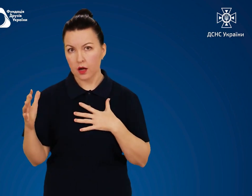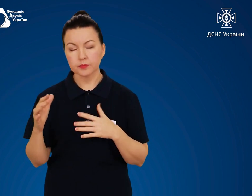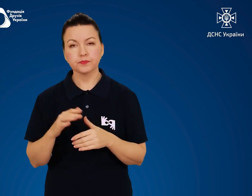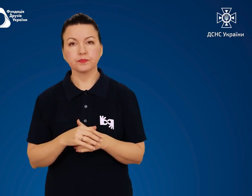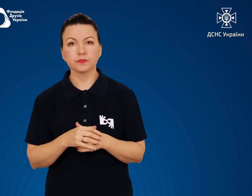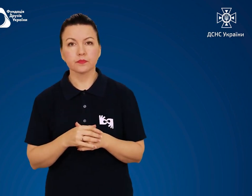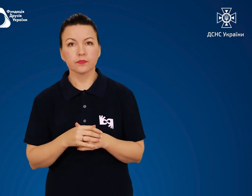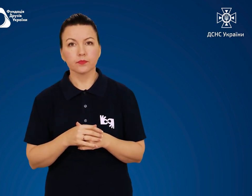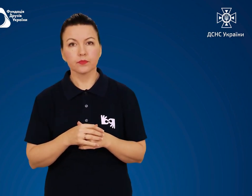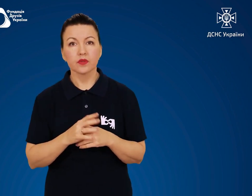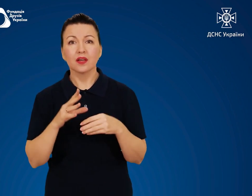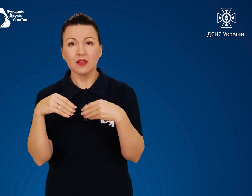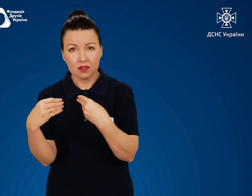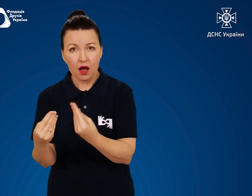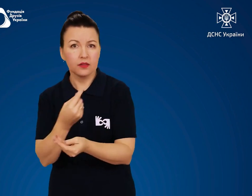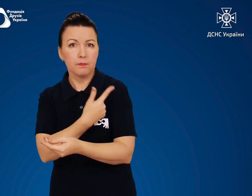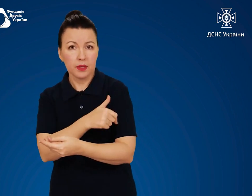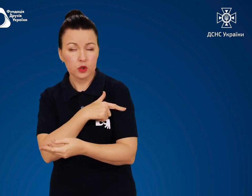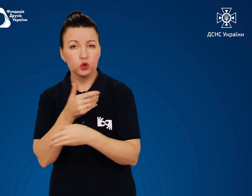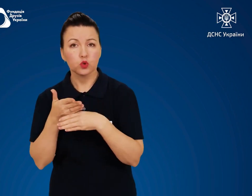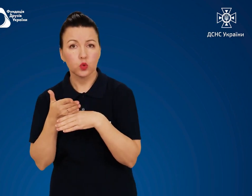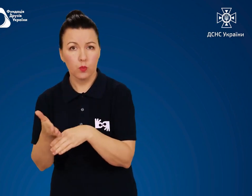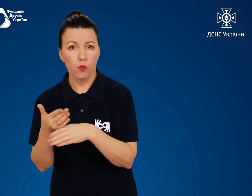Надайте домедичну допомогу постраждалим